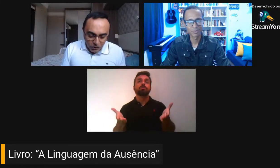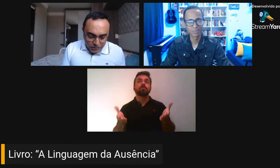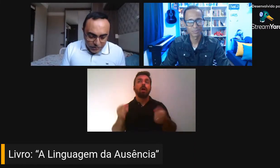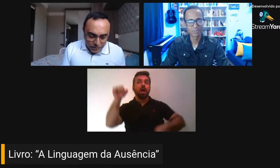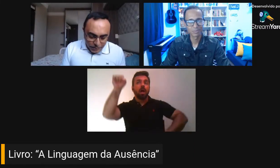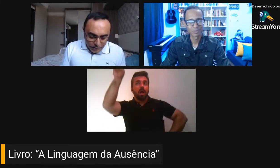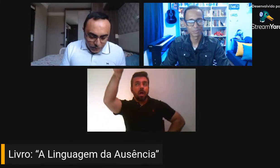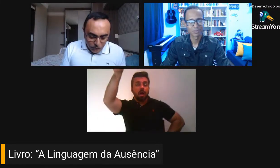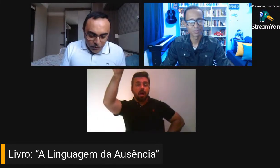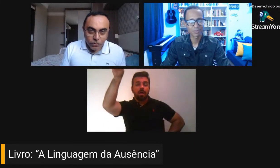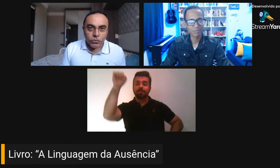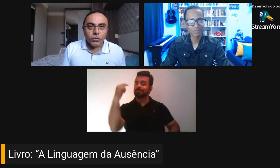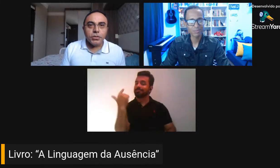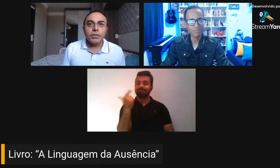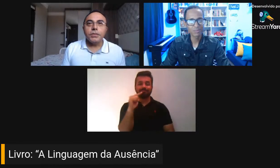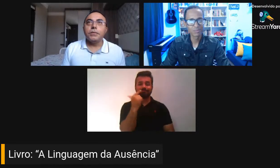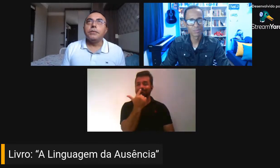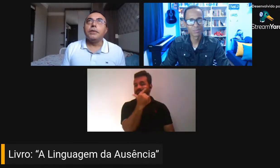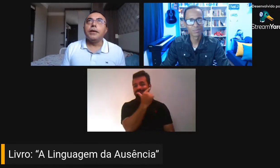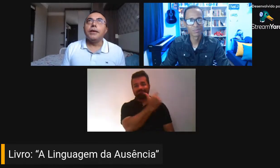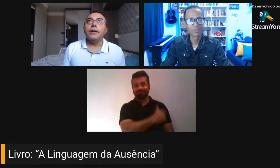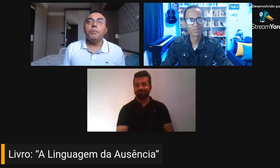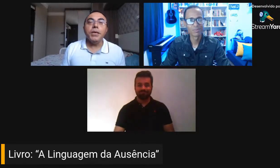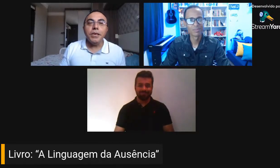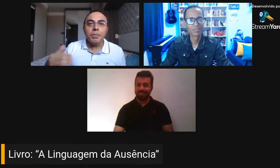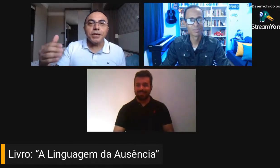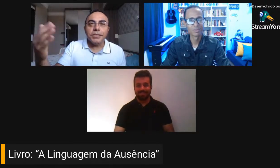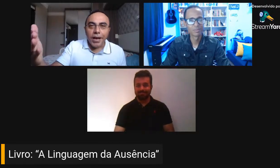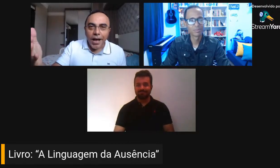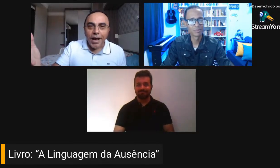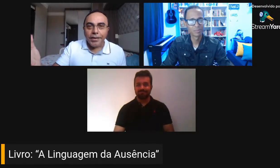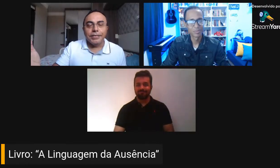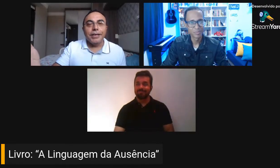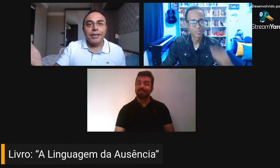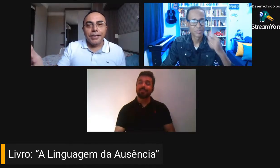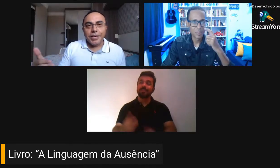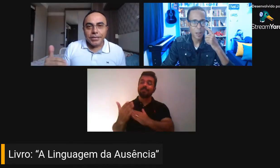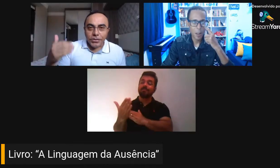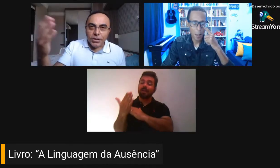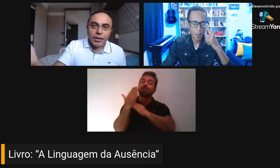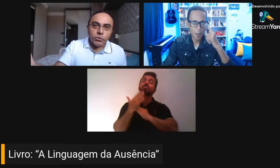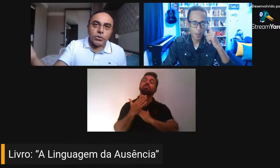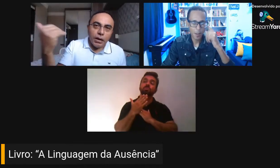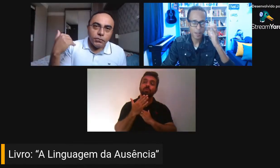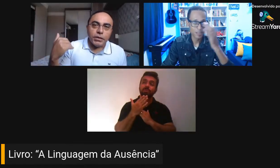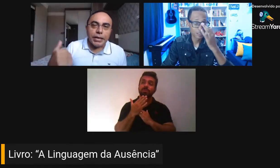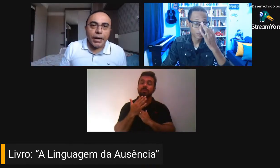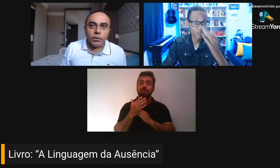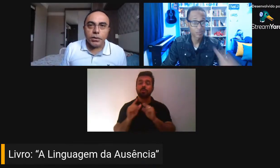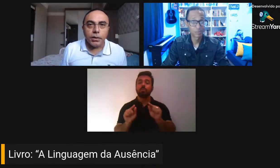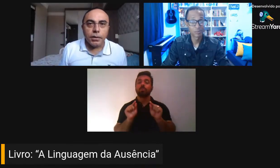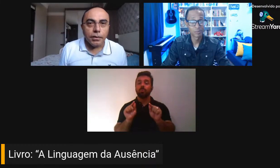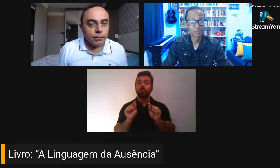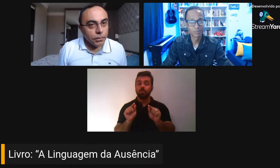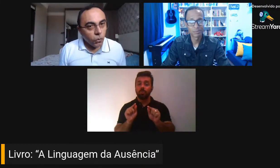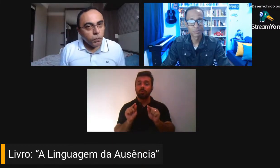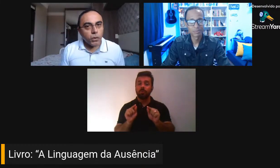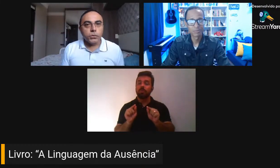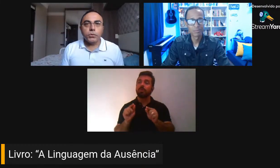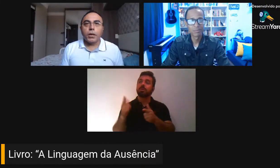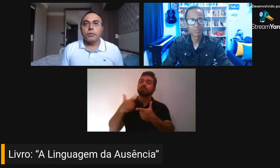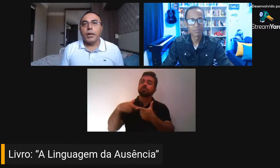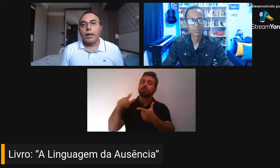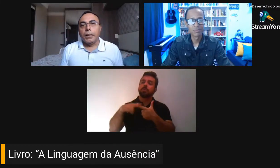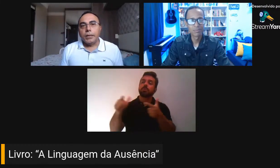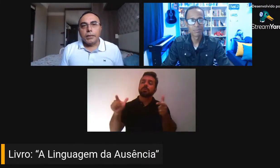os heróis que vão nos minimizar esses danos que a vida causa ou